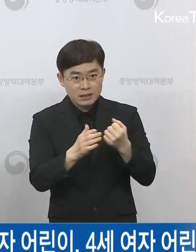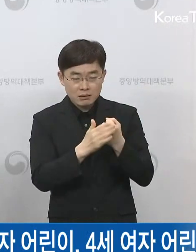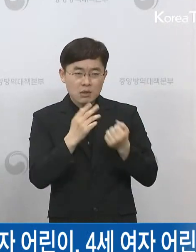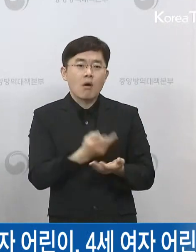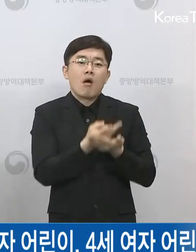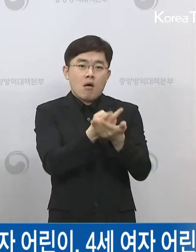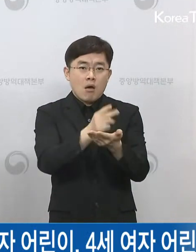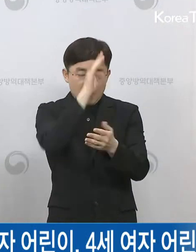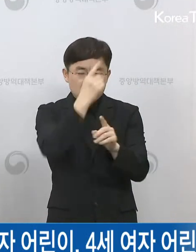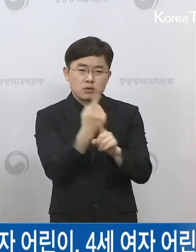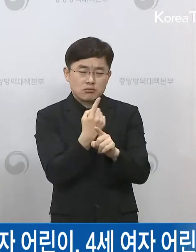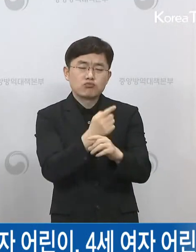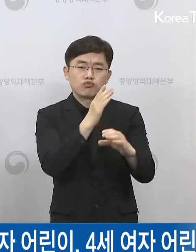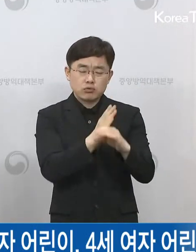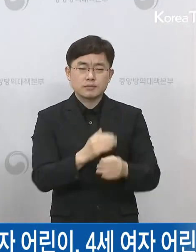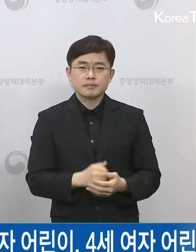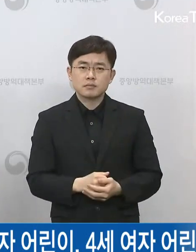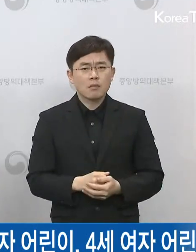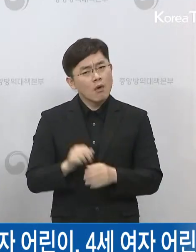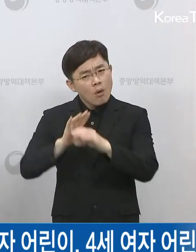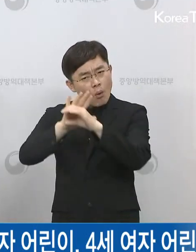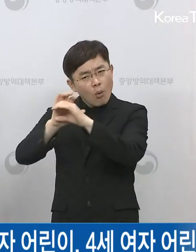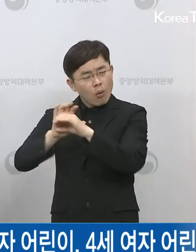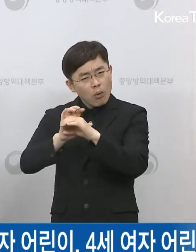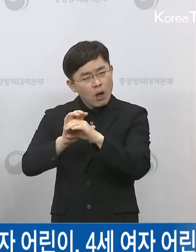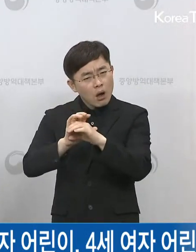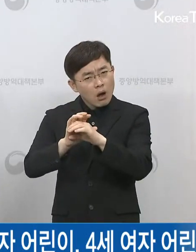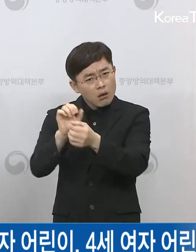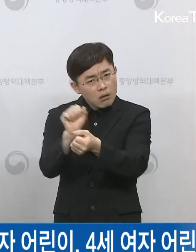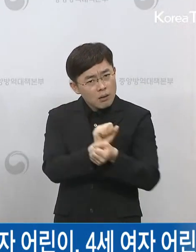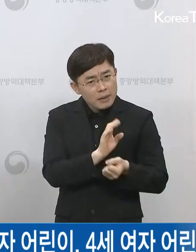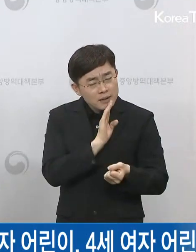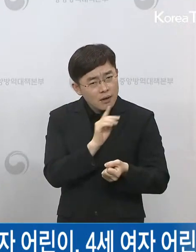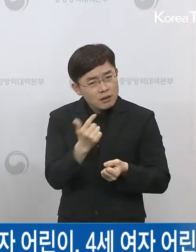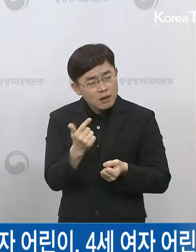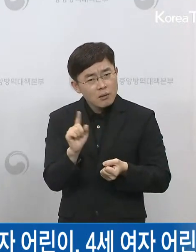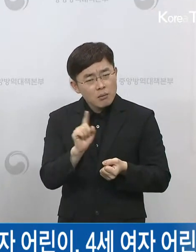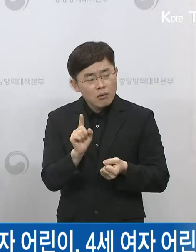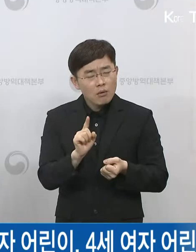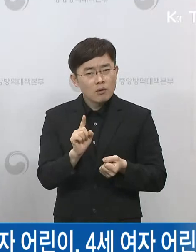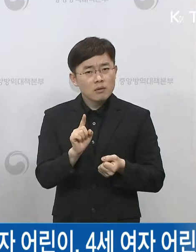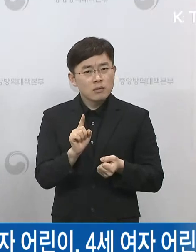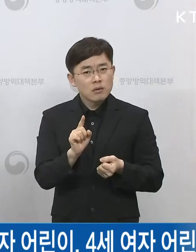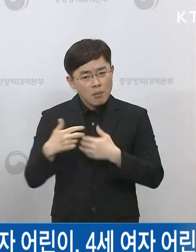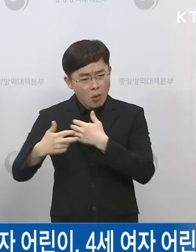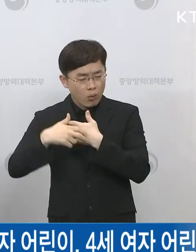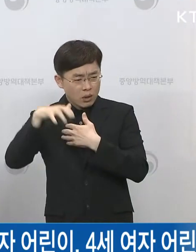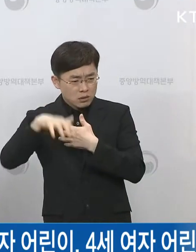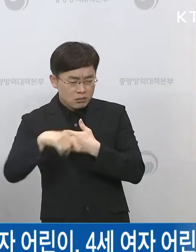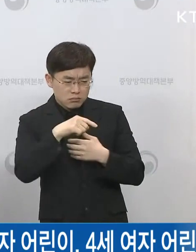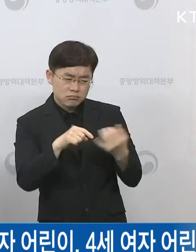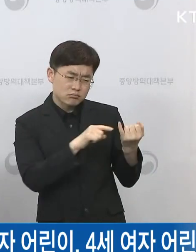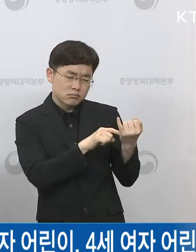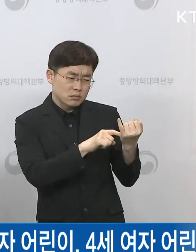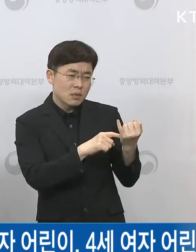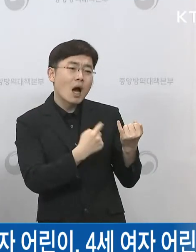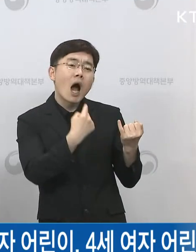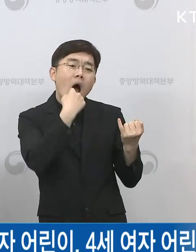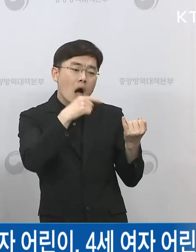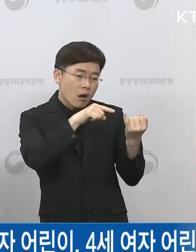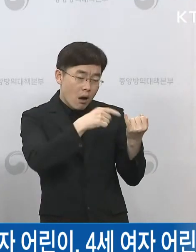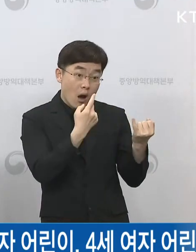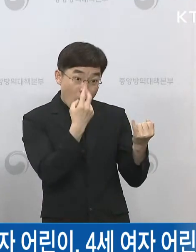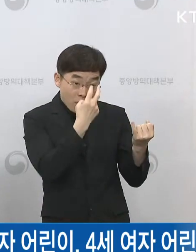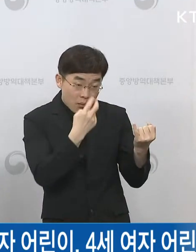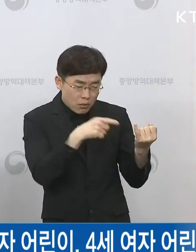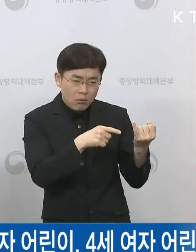상태고 코로나와의 연관성에 있어서는 병원 자체에서 PCR 검사한 것에서의 음성